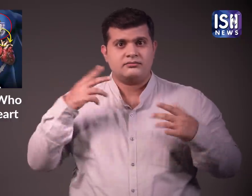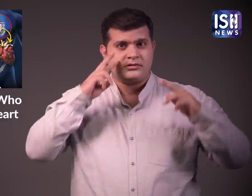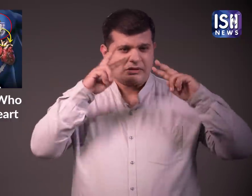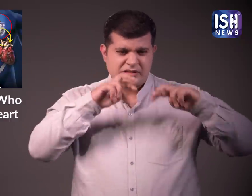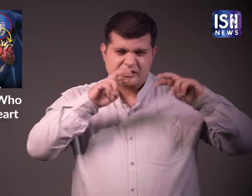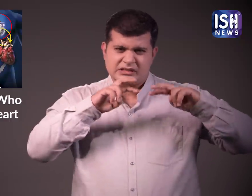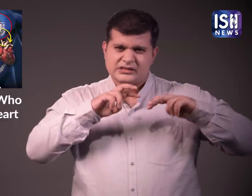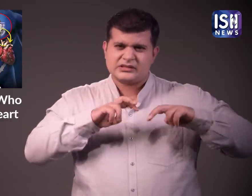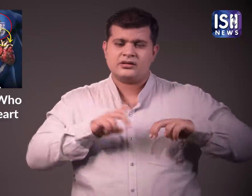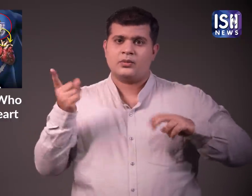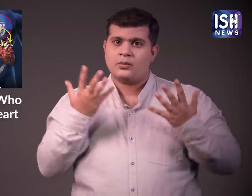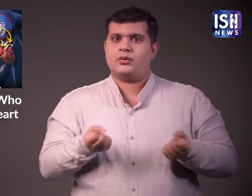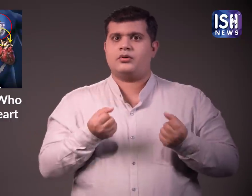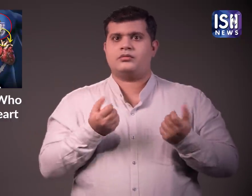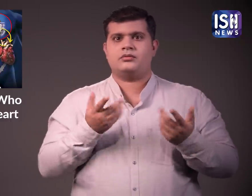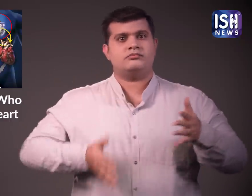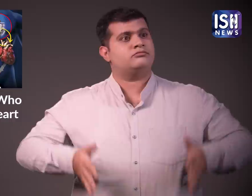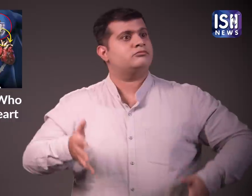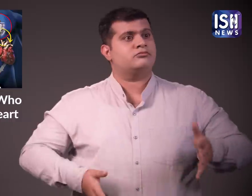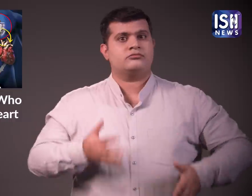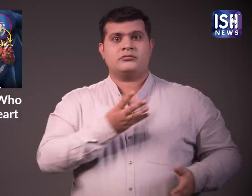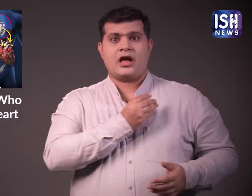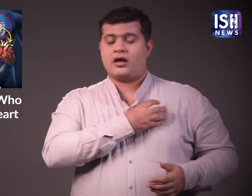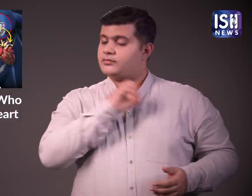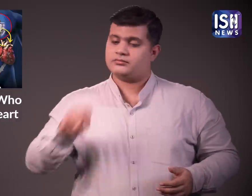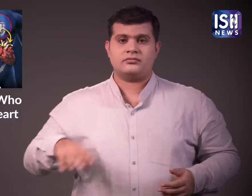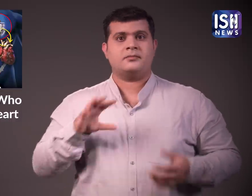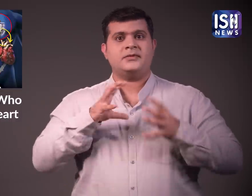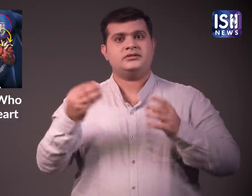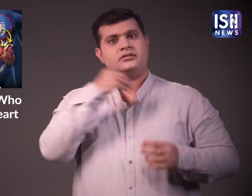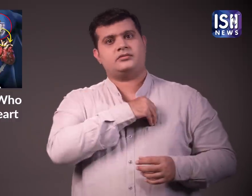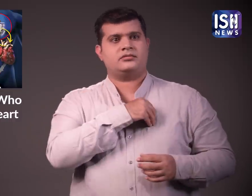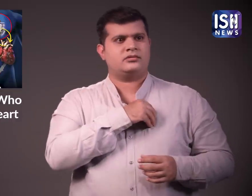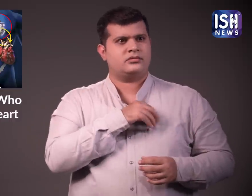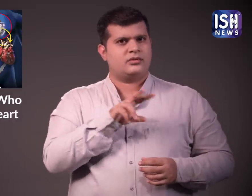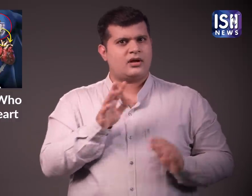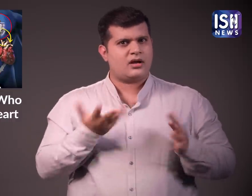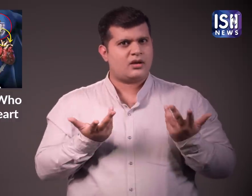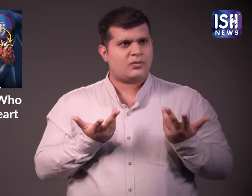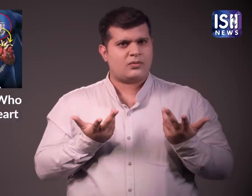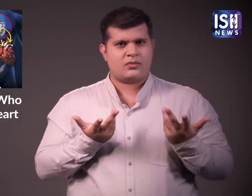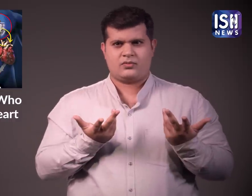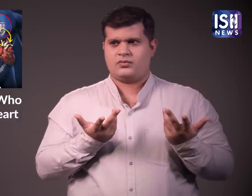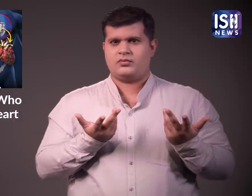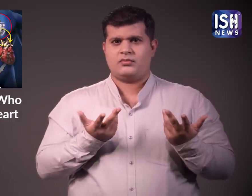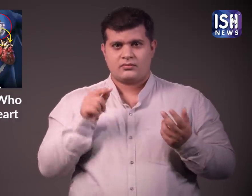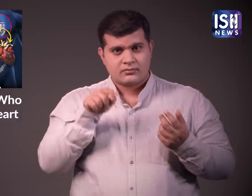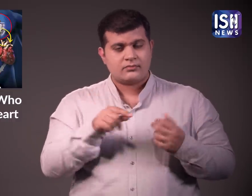डॉक्टर एक ऐसी मशीन पर शोद कर रहे थे जो मानव रुदय की जगा लेगी यह कैसे संबब हो सकता है